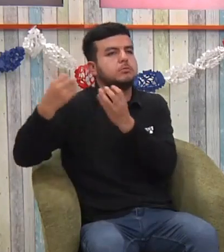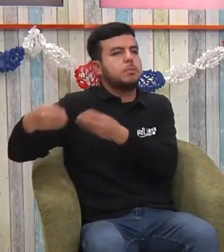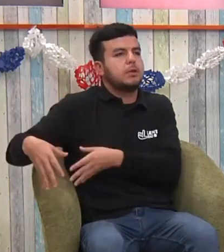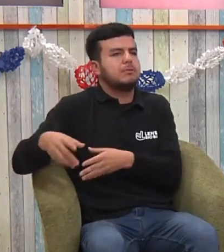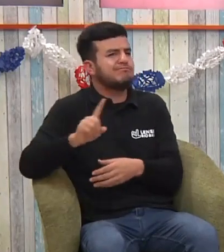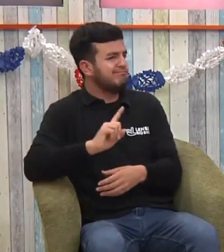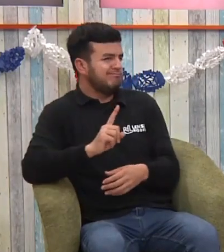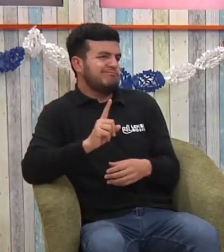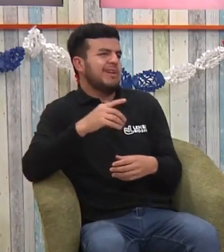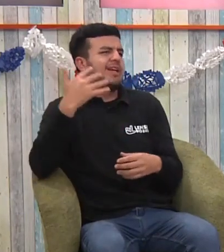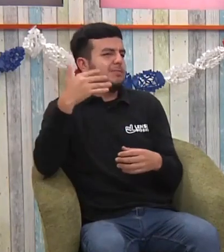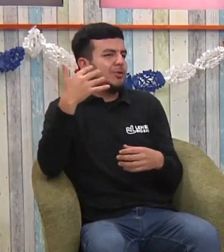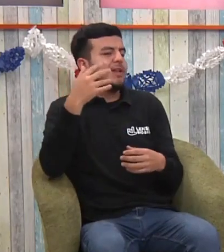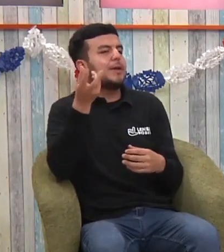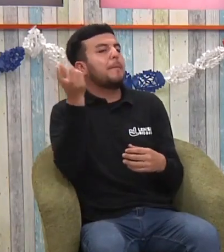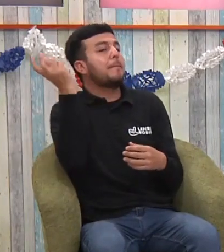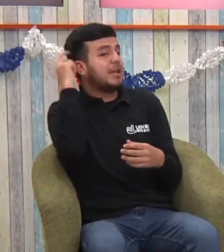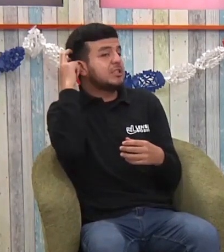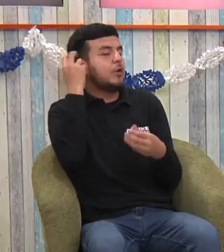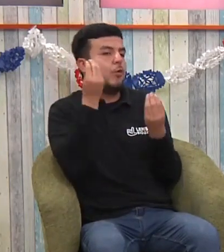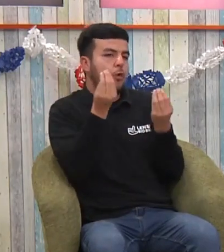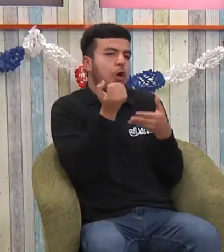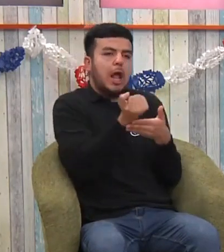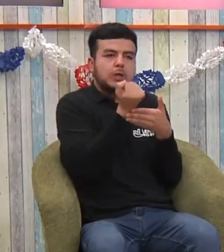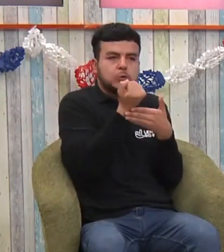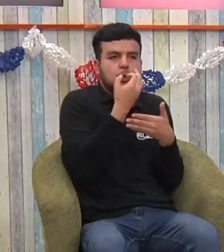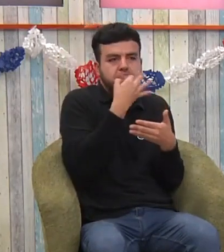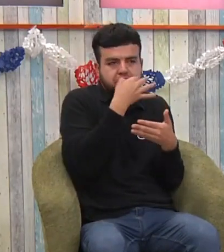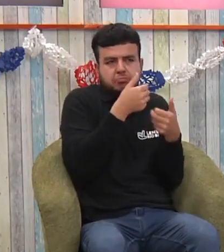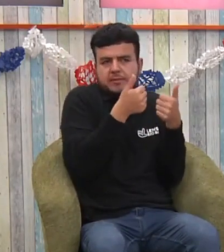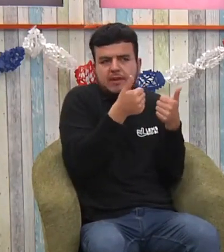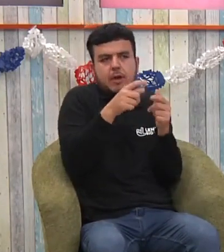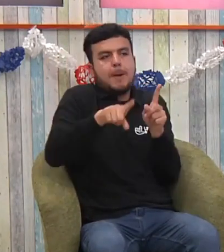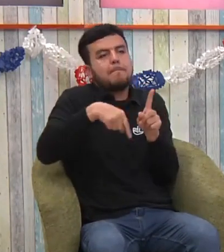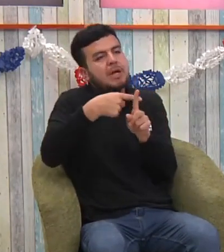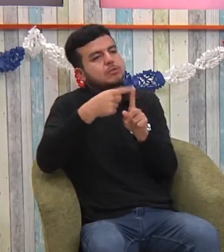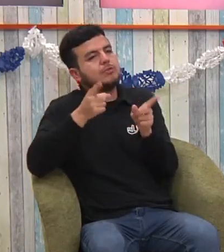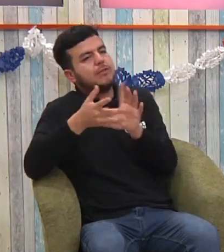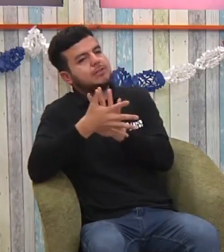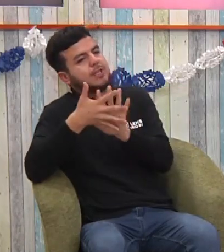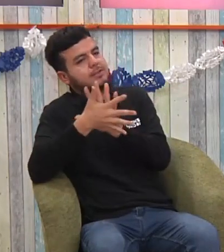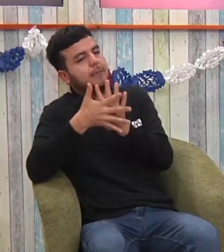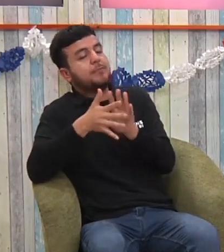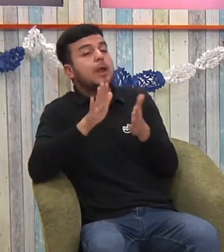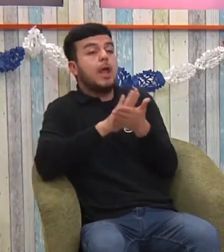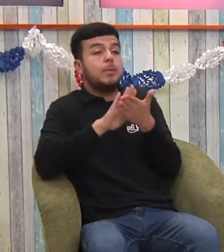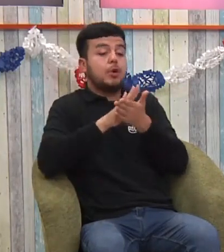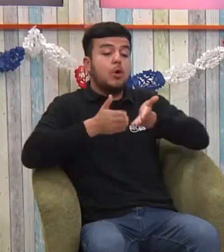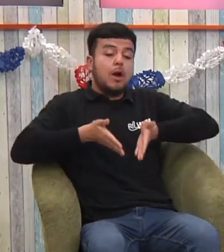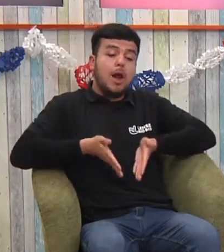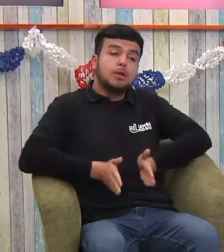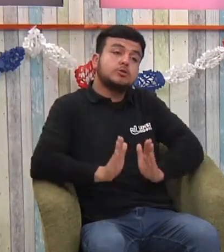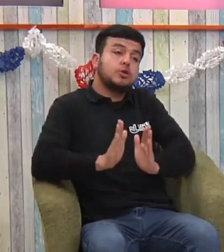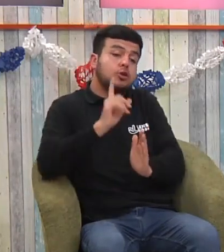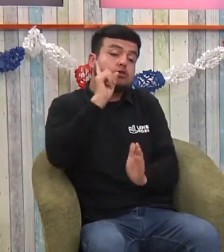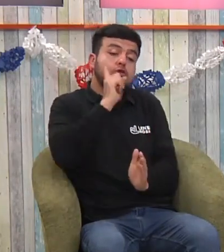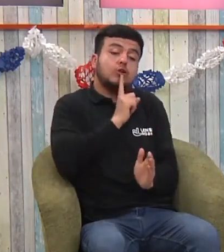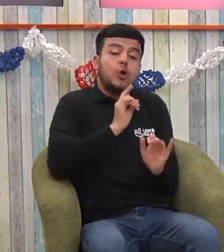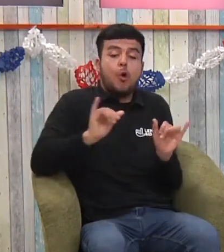quizás voy a sentir que no soy parte de esta comunidad sorda, no, puede ser una ayuda, muchas personas llegan a oralizar, pero finalmente,